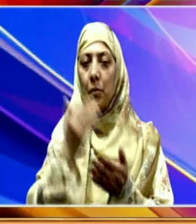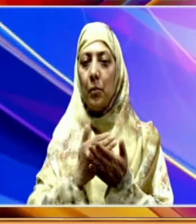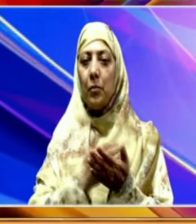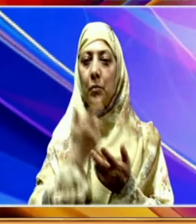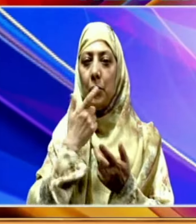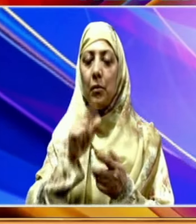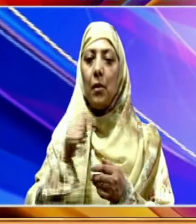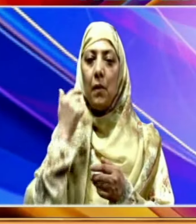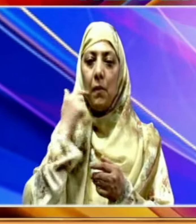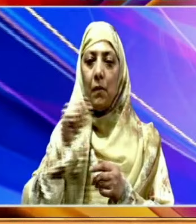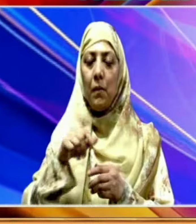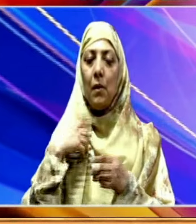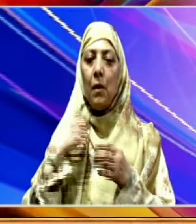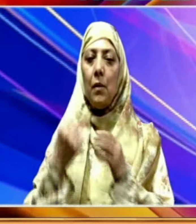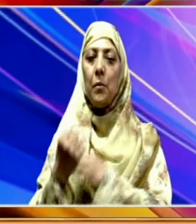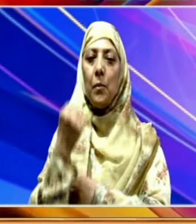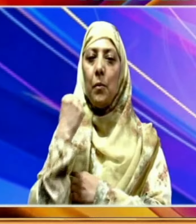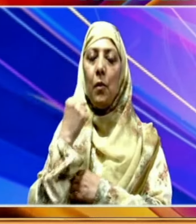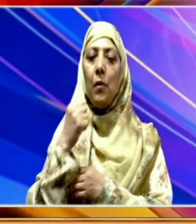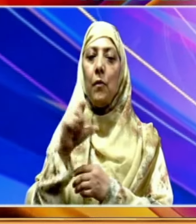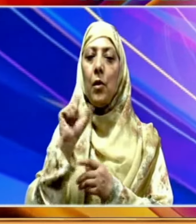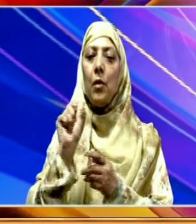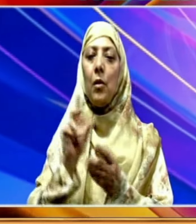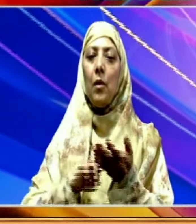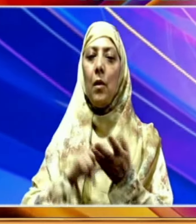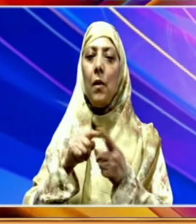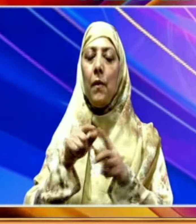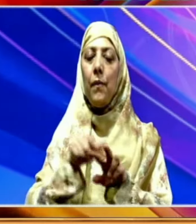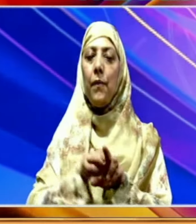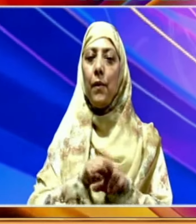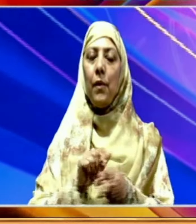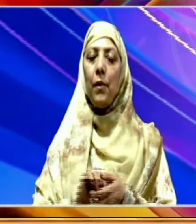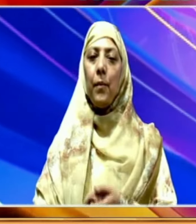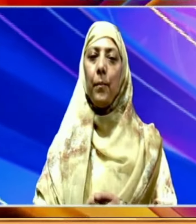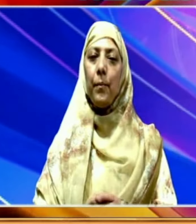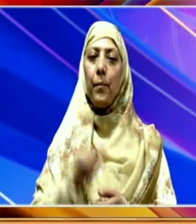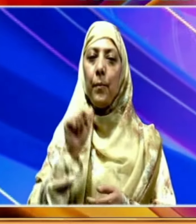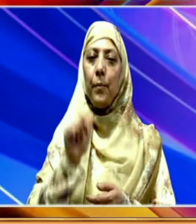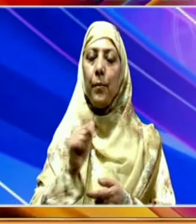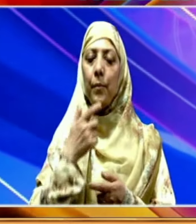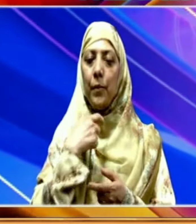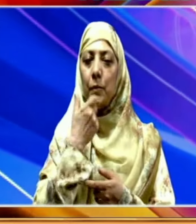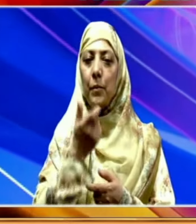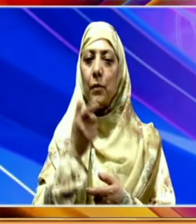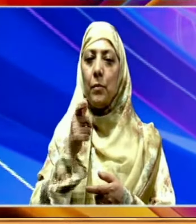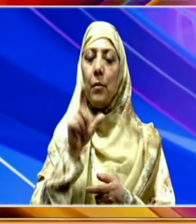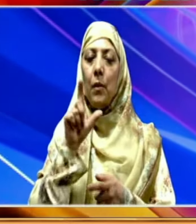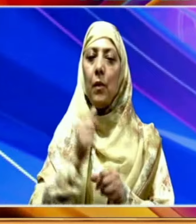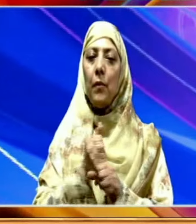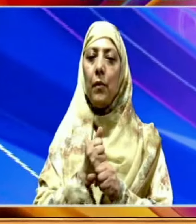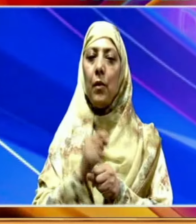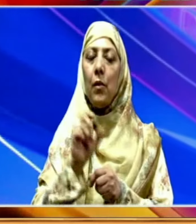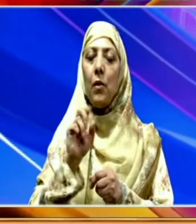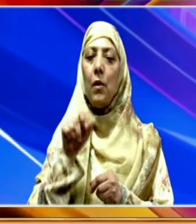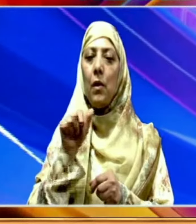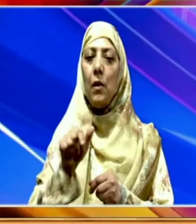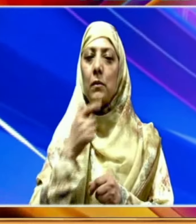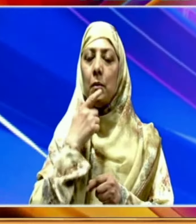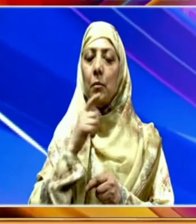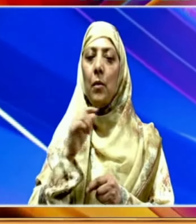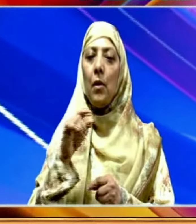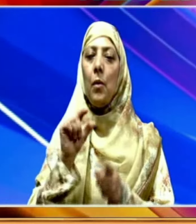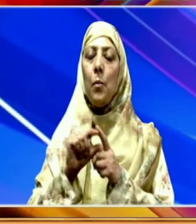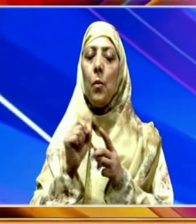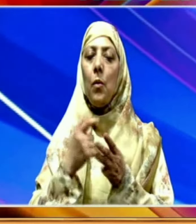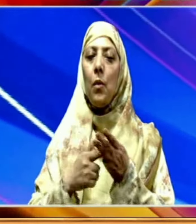عالمی سطح پر ایک طاقتور اور کامیاب ملک کے طور پر اگھا ہے اپنے خطاب کے دوران لفٹنین گورنر نے ایک مشہور شاعر